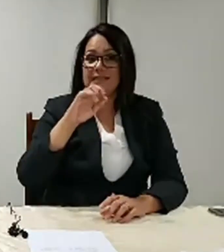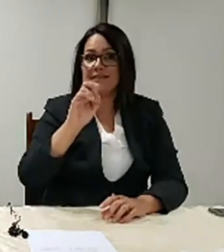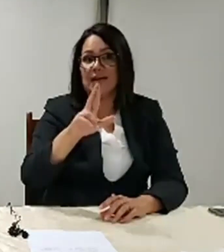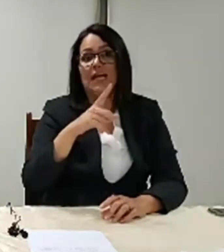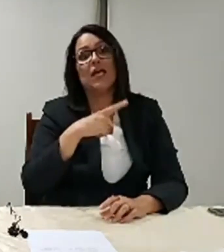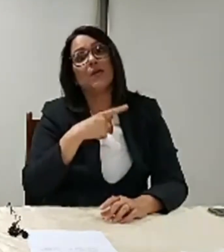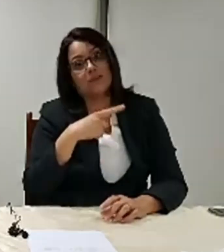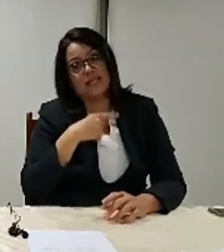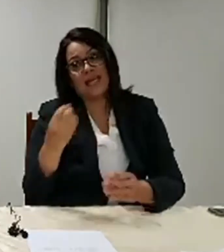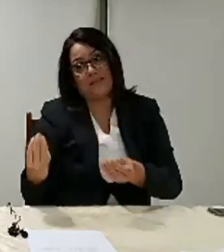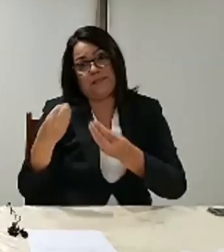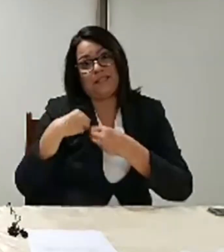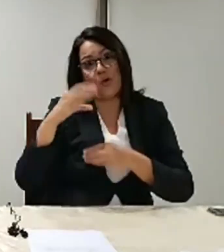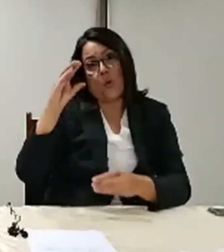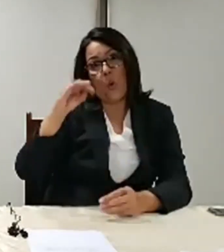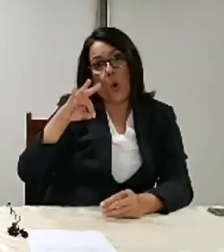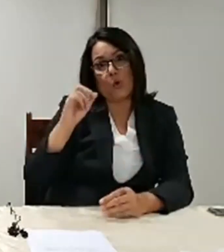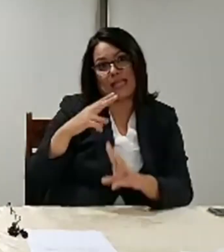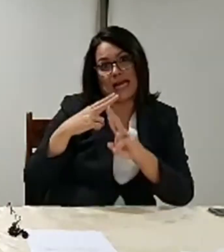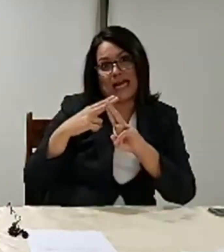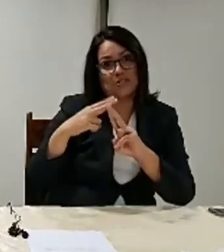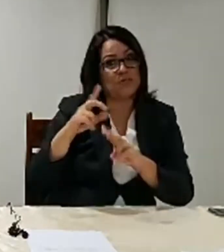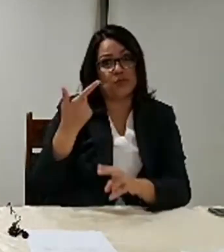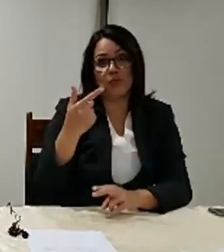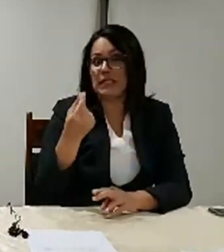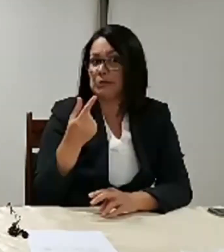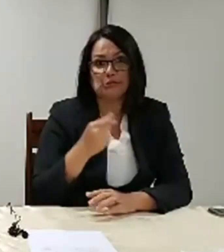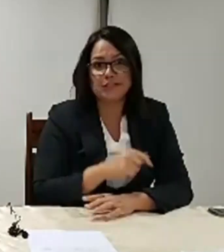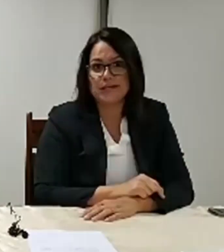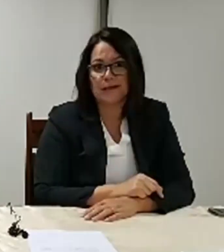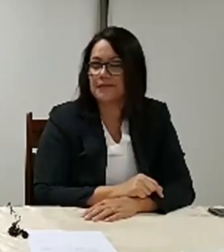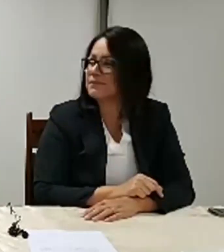tem dinheiro na minha conta. Tinha que botar um dinheirinho lá, Pedrão. Vamos lá, Silvio.